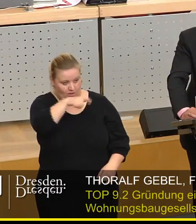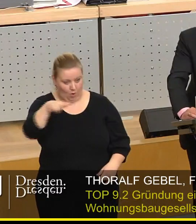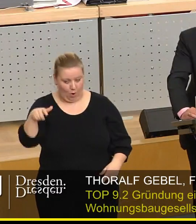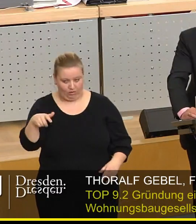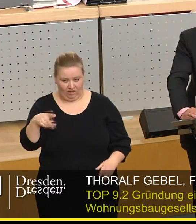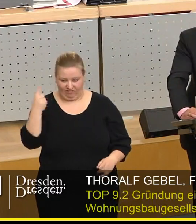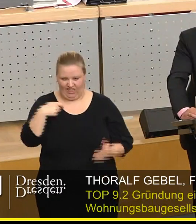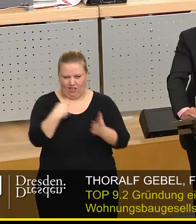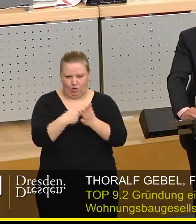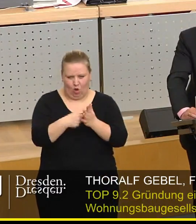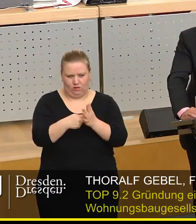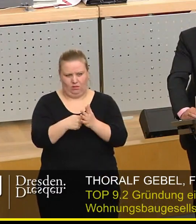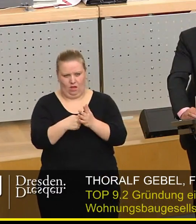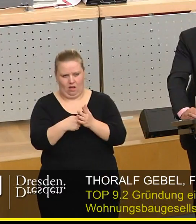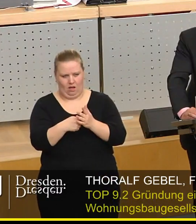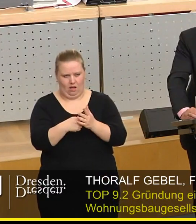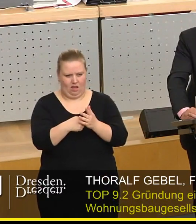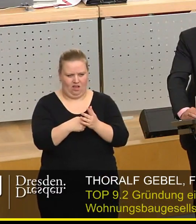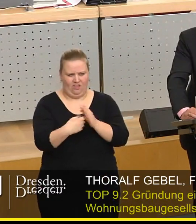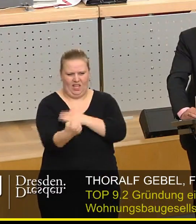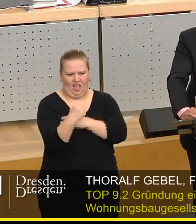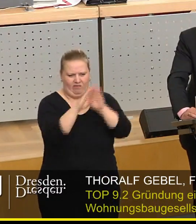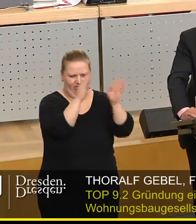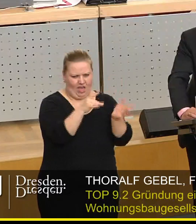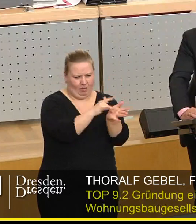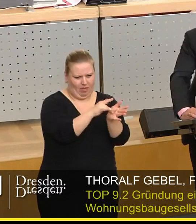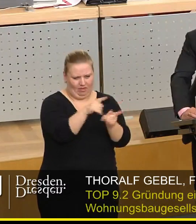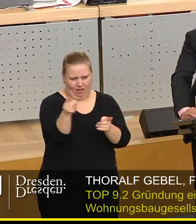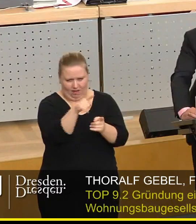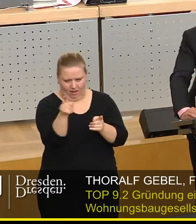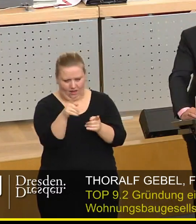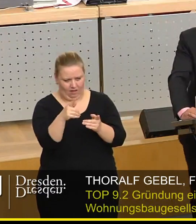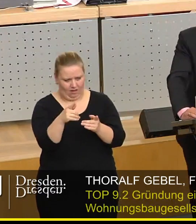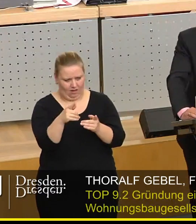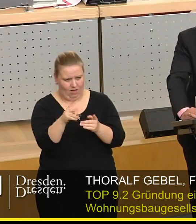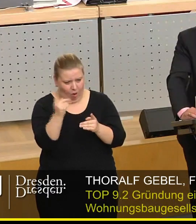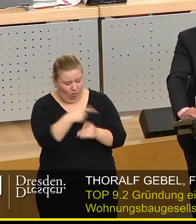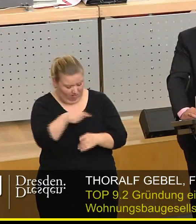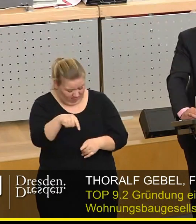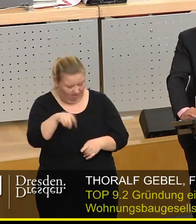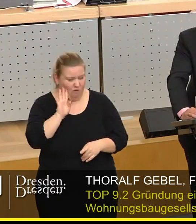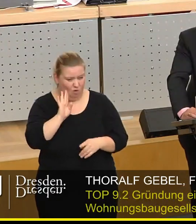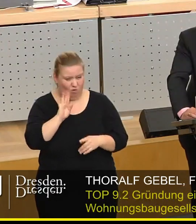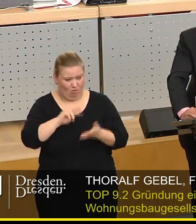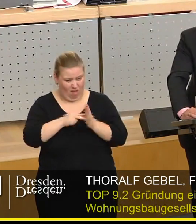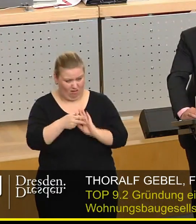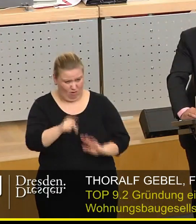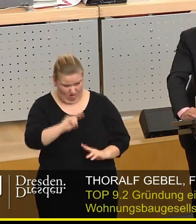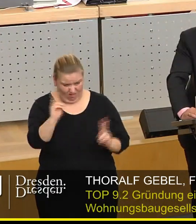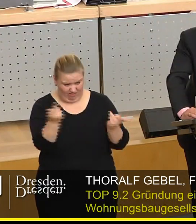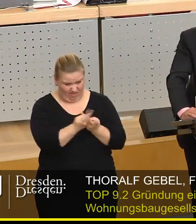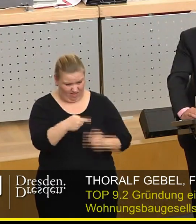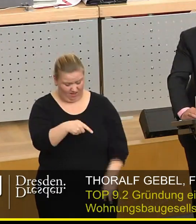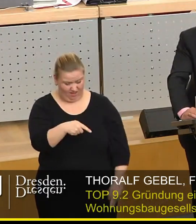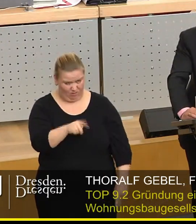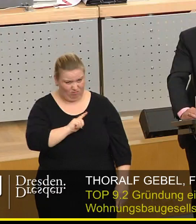Kostendesaster bei KULTI und beim Kraftwerk Mitte verursacht haben, dass diese gleichen Leute diese Wohnung planen sollen. Wir gehen, wenn wir also